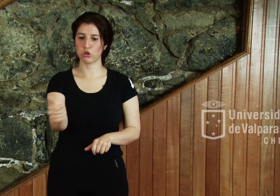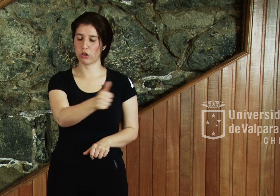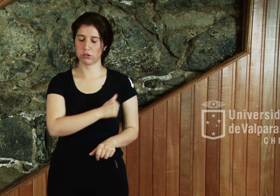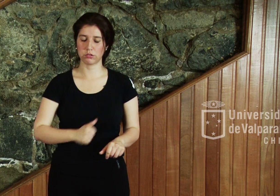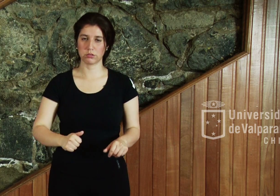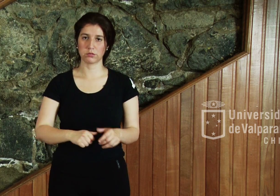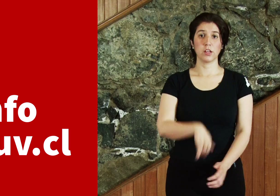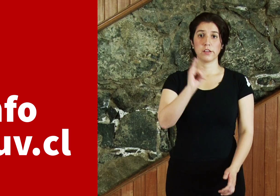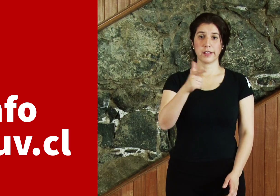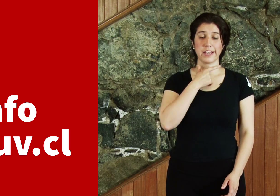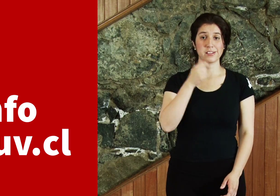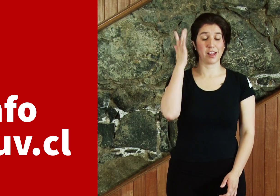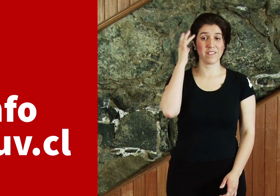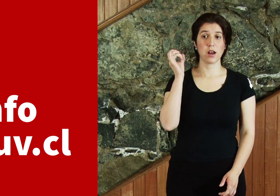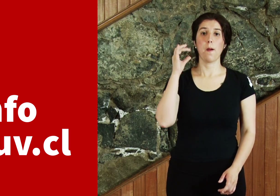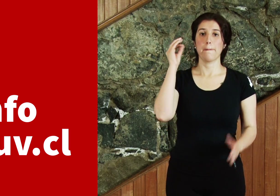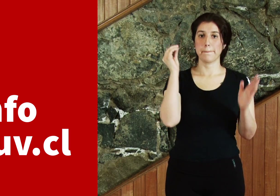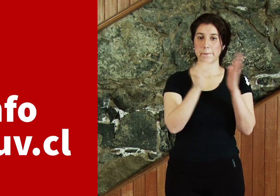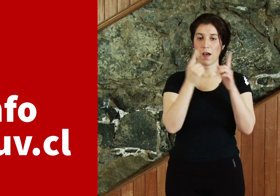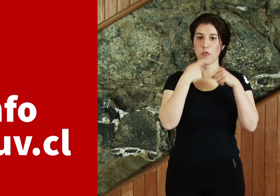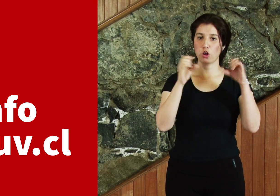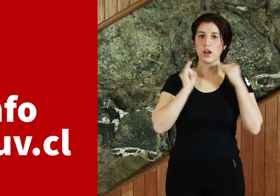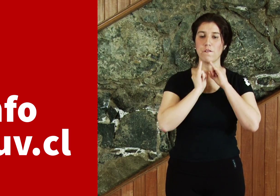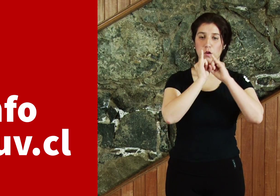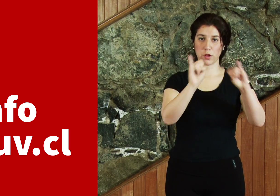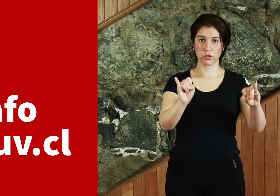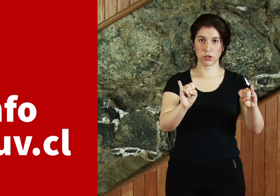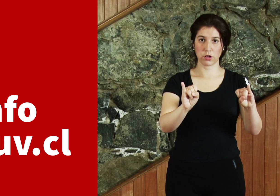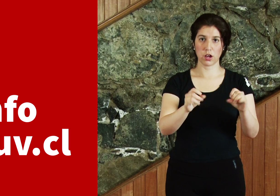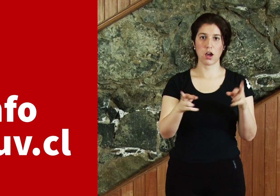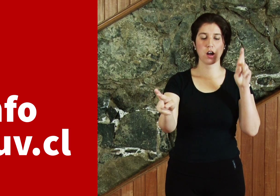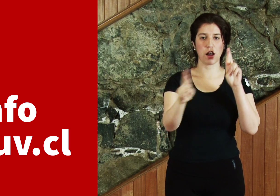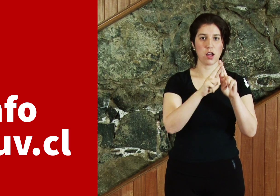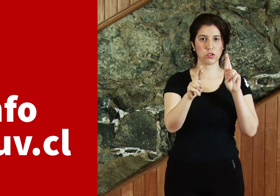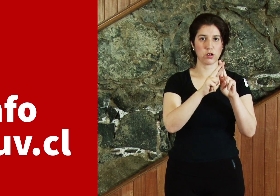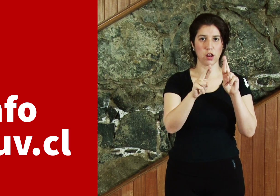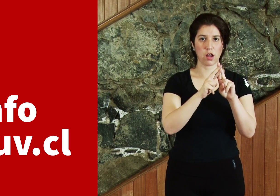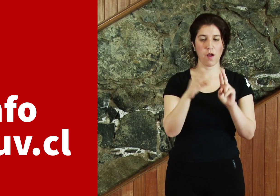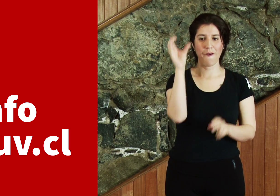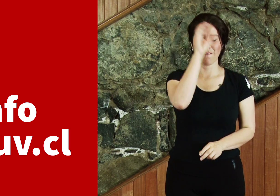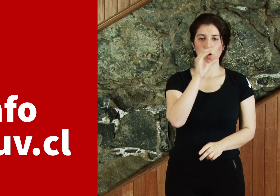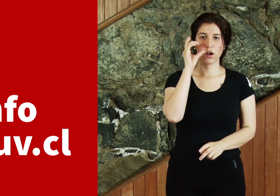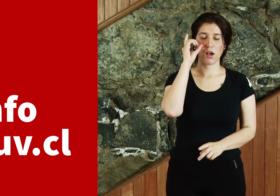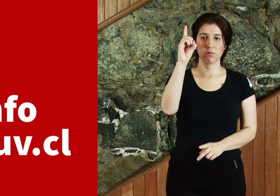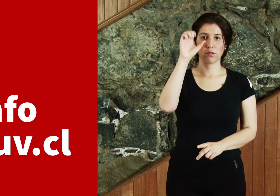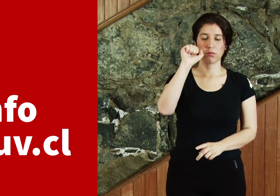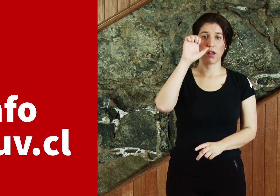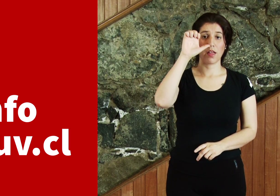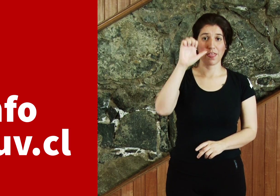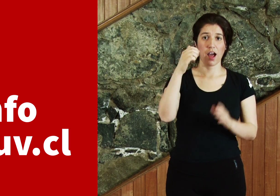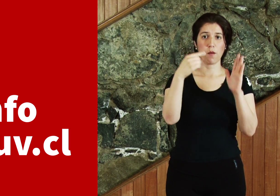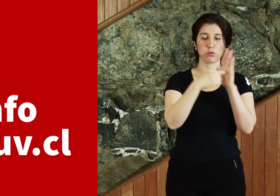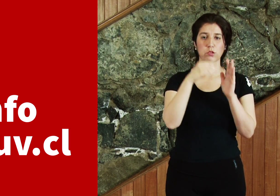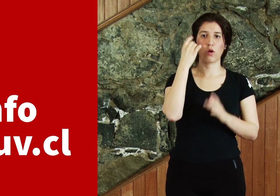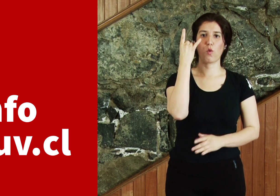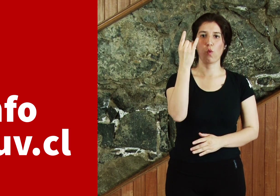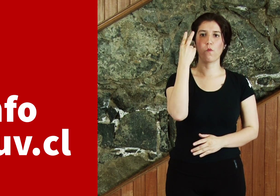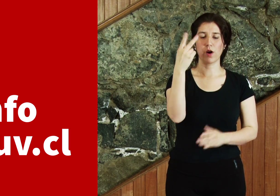Si quieres saber más de esta u otras informaciones relacionadas, ingresa a dae.b.cl y dirígete a la